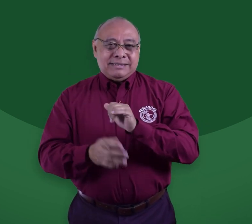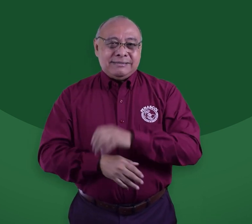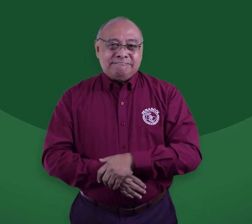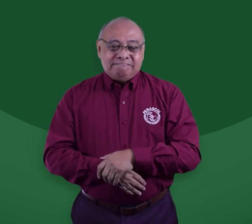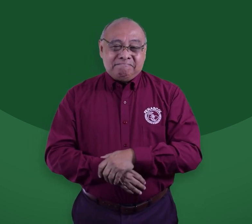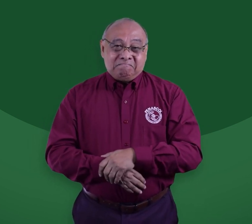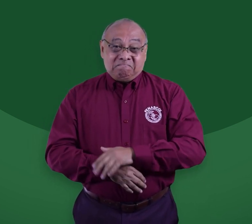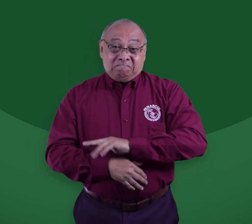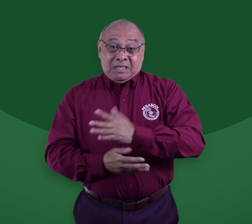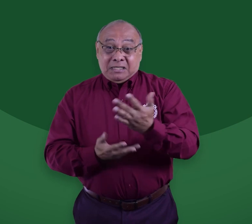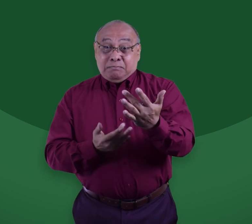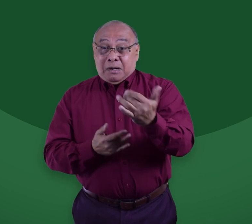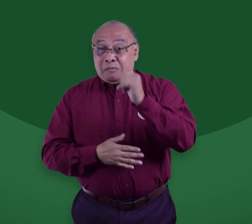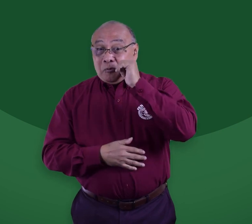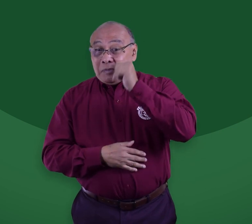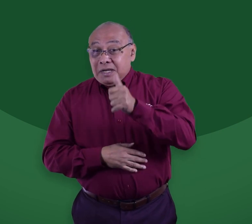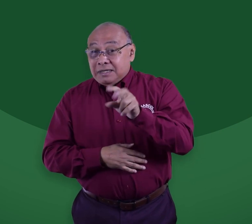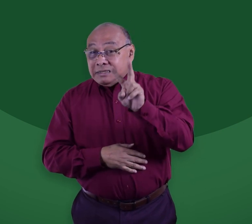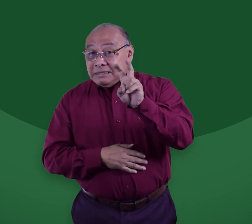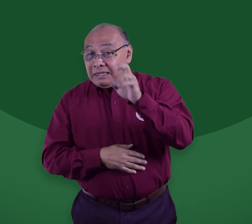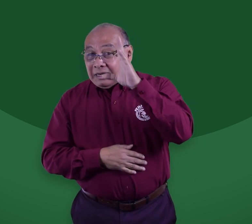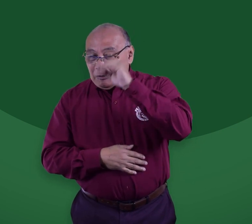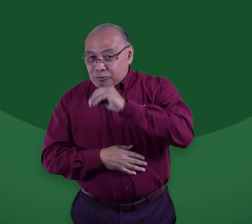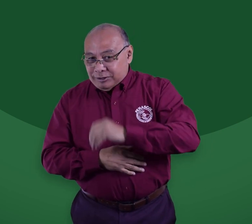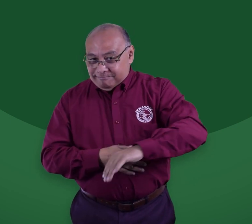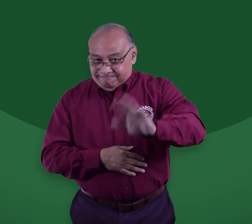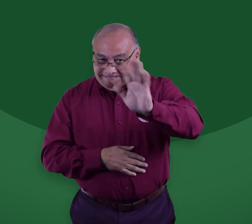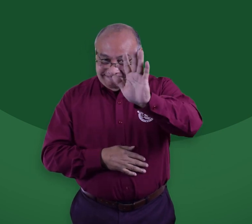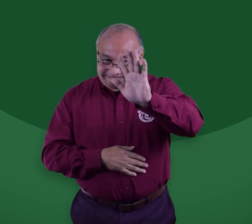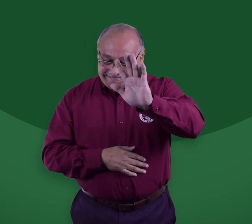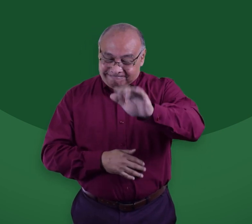y sea muy bueno. Los esperamos mañana a las 7 pm. Hasta pronto.